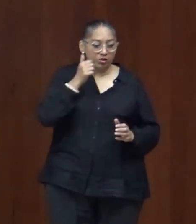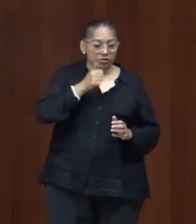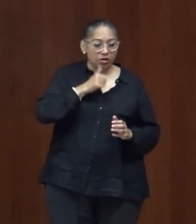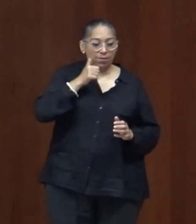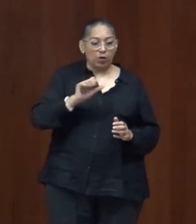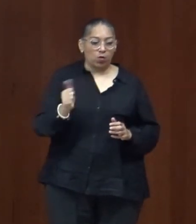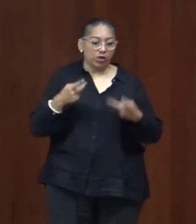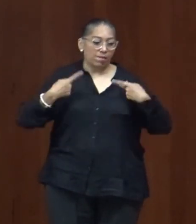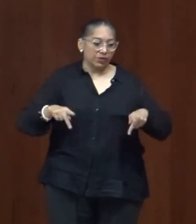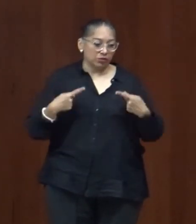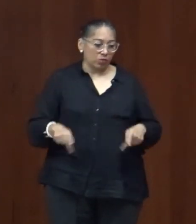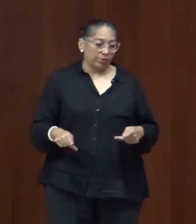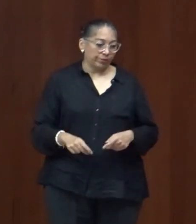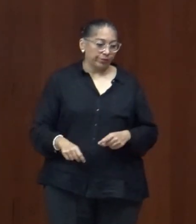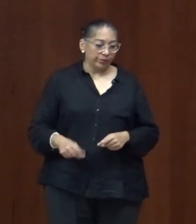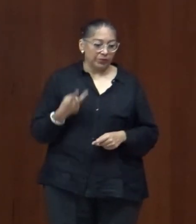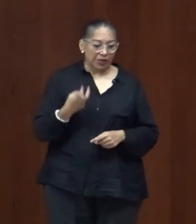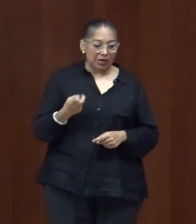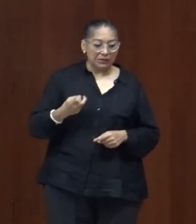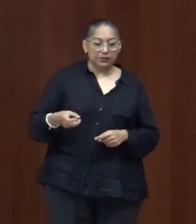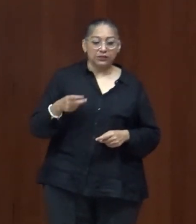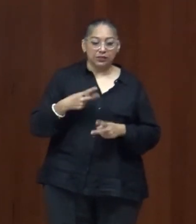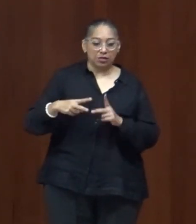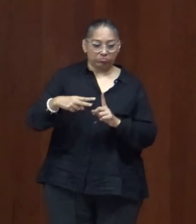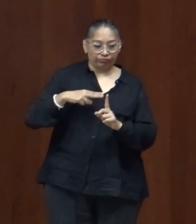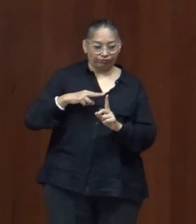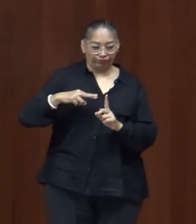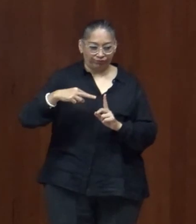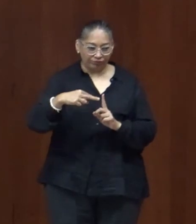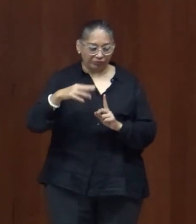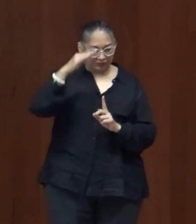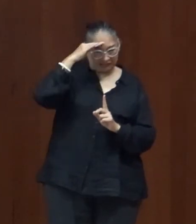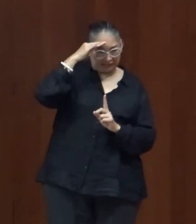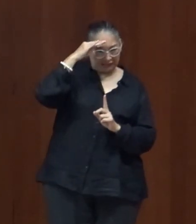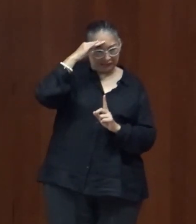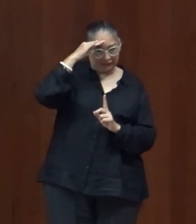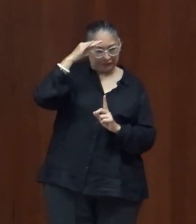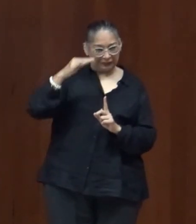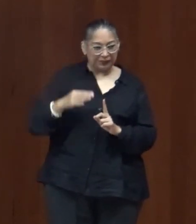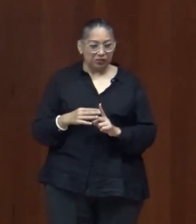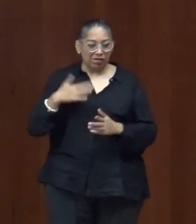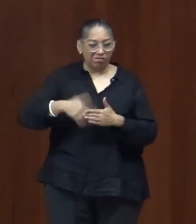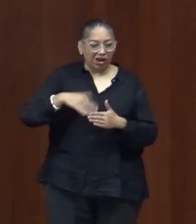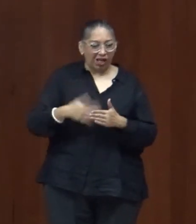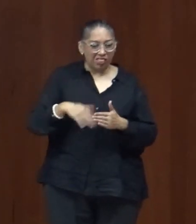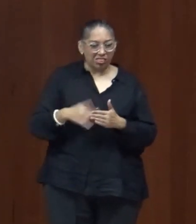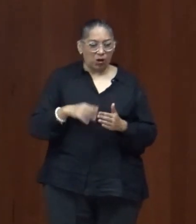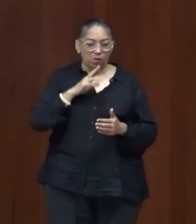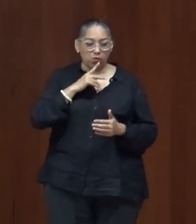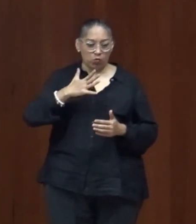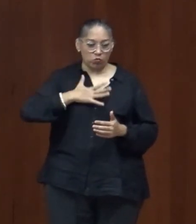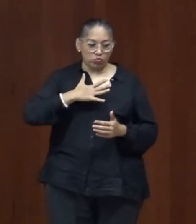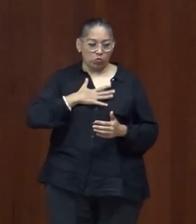perspectiva muchas veces optamos por poner a otros antes que nosotros y eso se